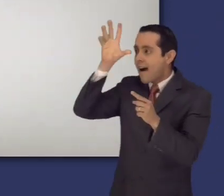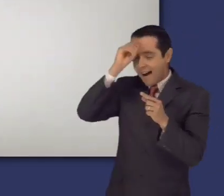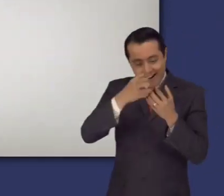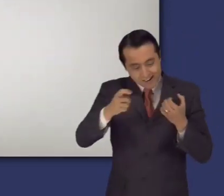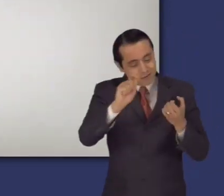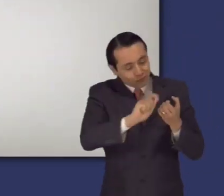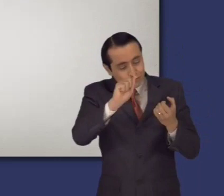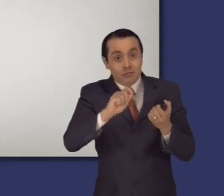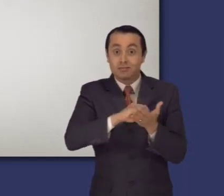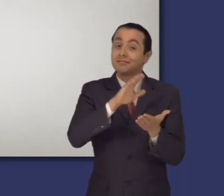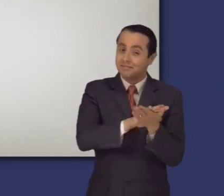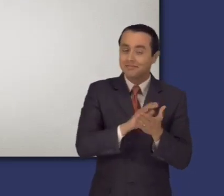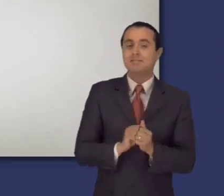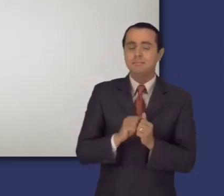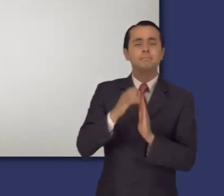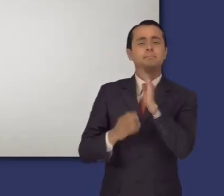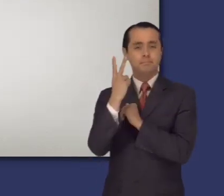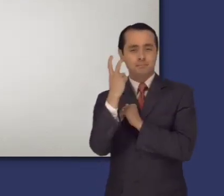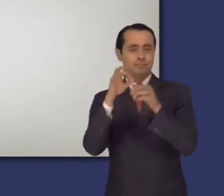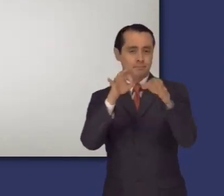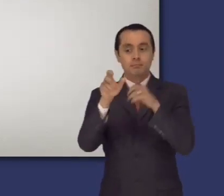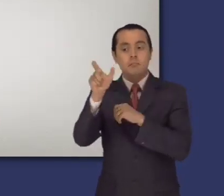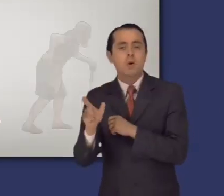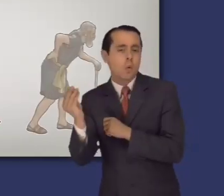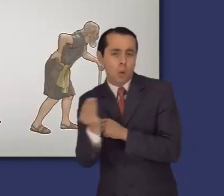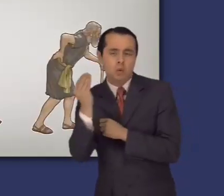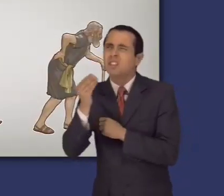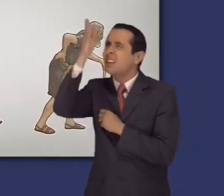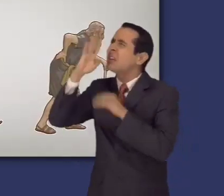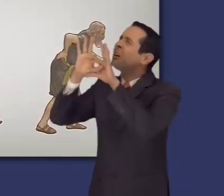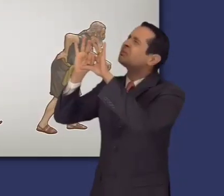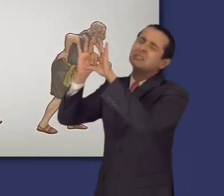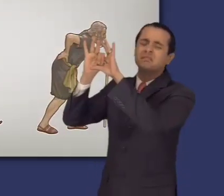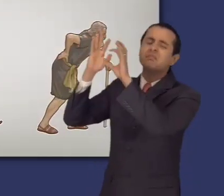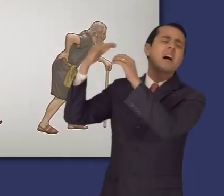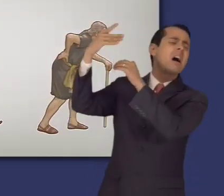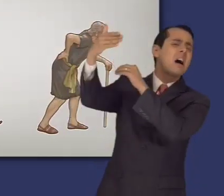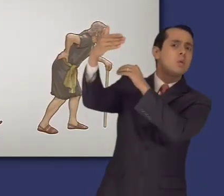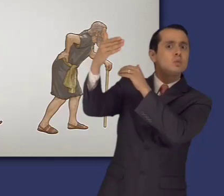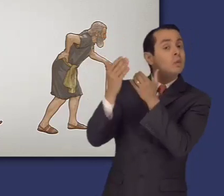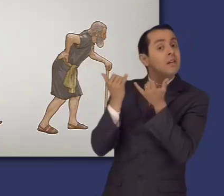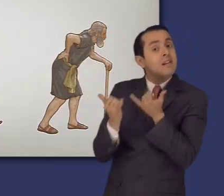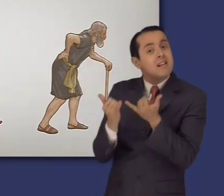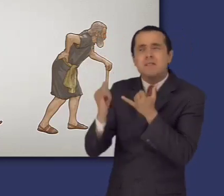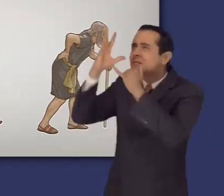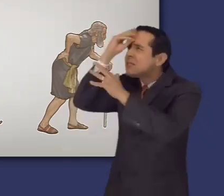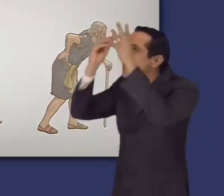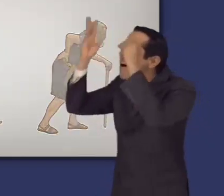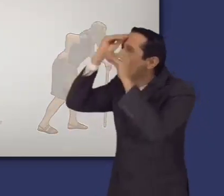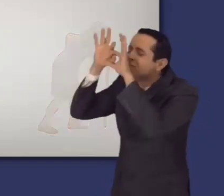En el capítulo doce, anima a los jóvenes a que tomen buenas decisiones antes de que lleguen los achaques de la vejez.